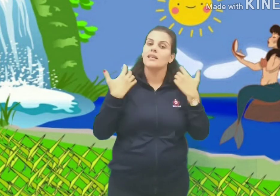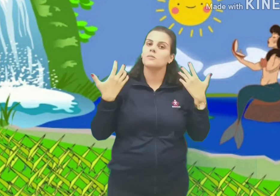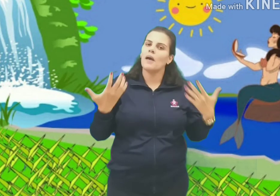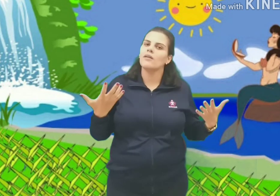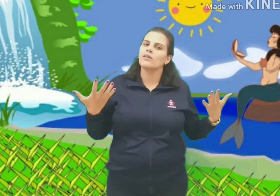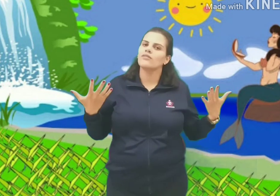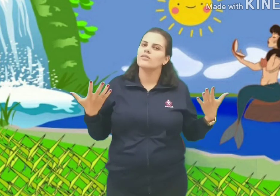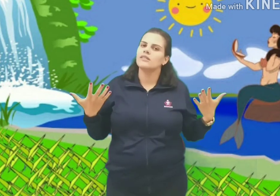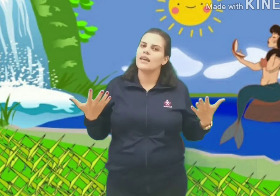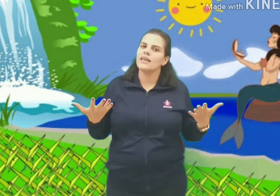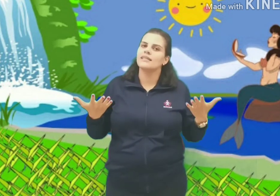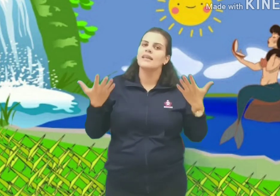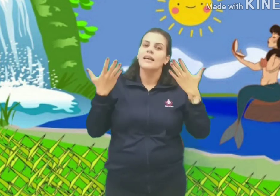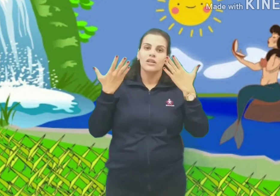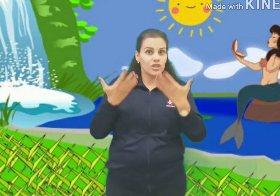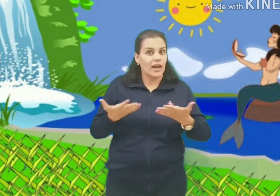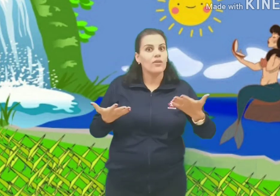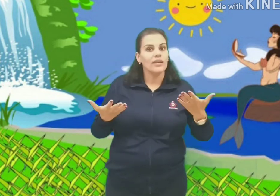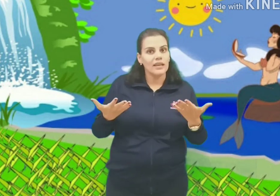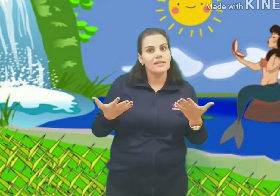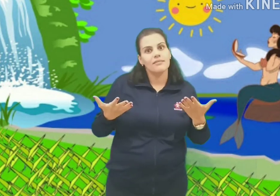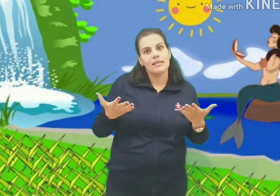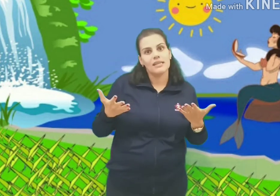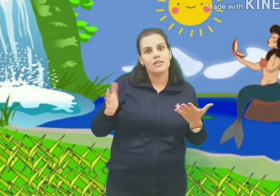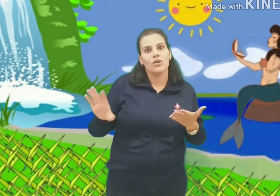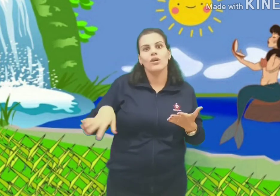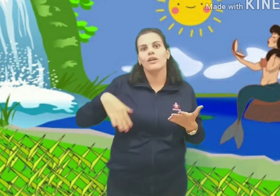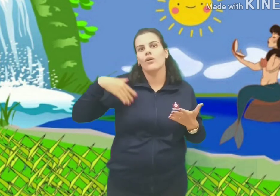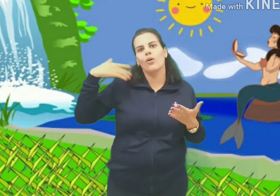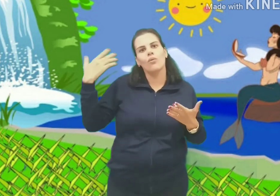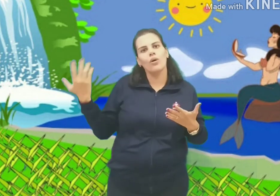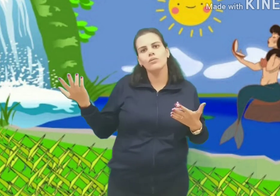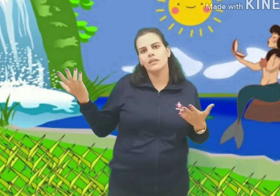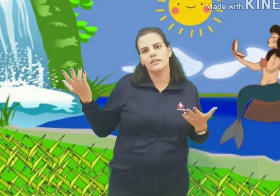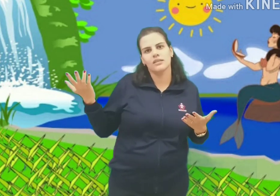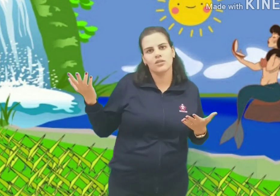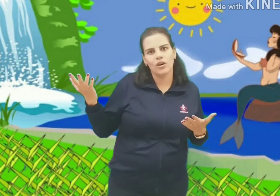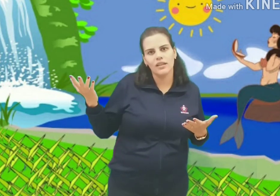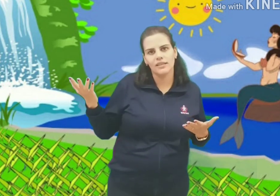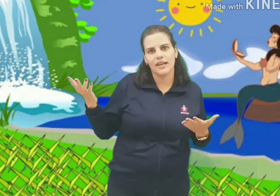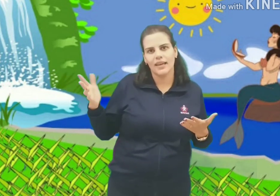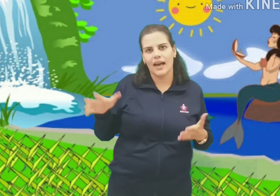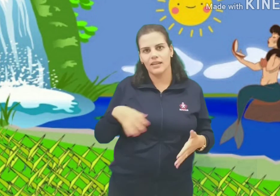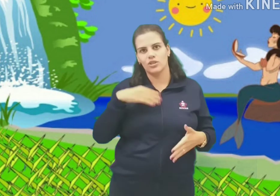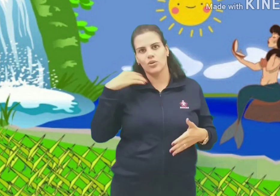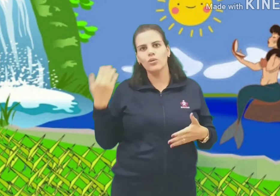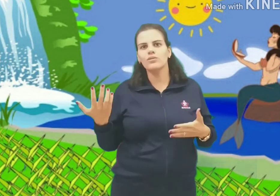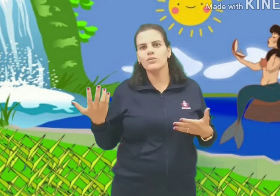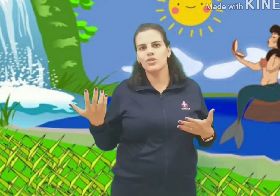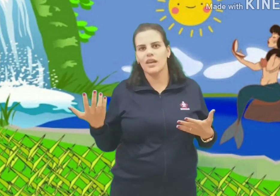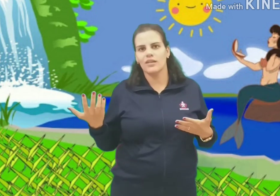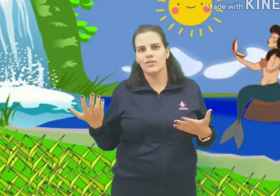Espero que vocês já conheçam essa história ou outras histórias da Yara de outros jeitos.